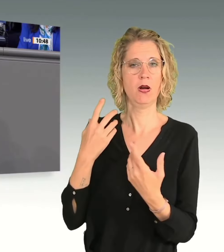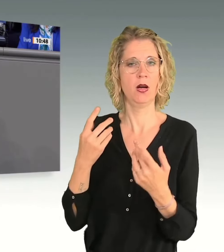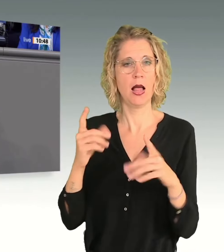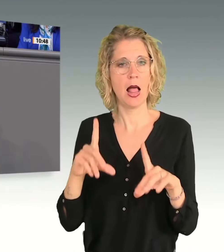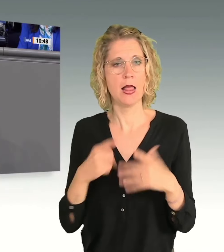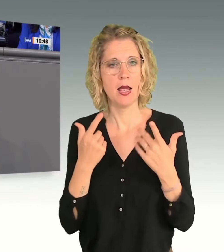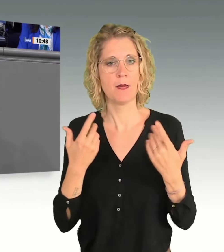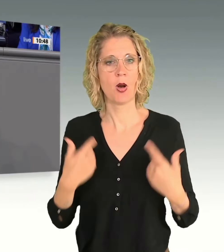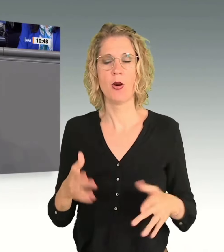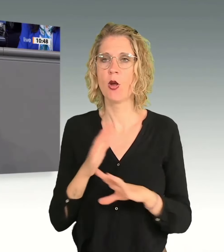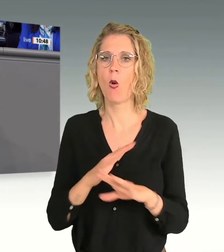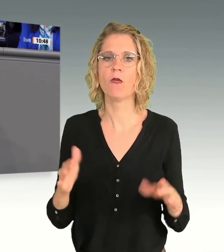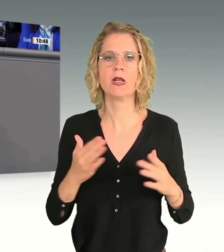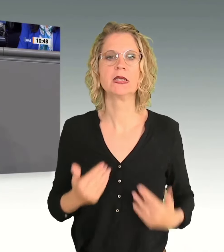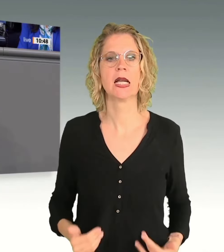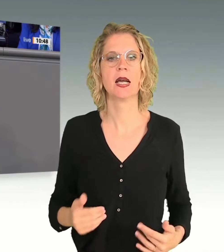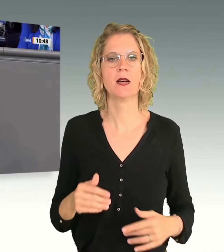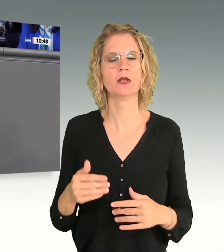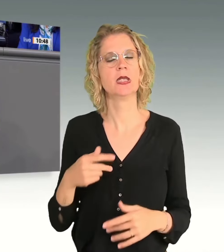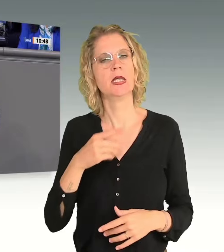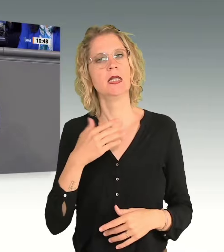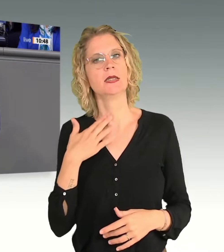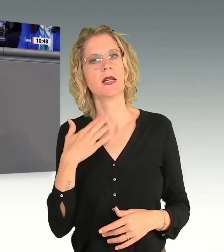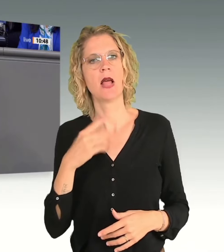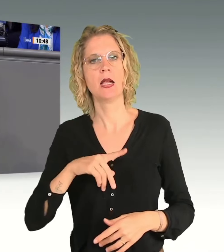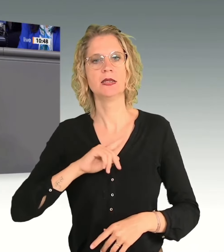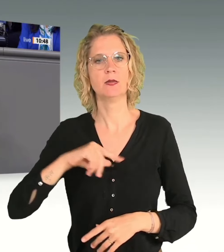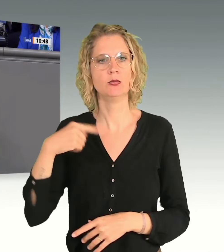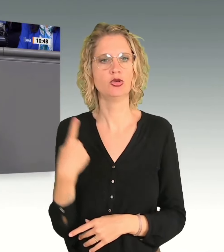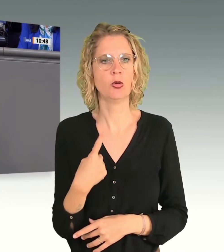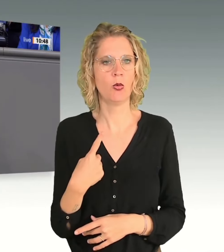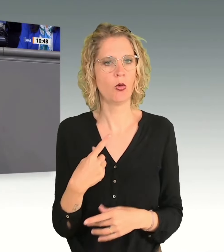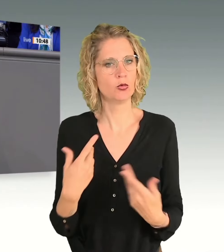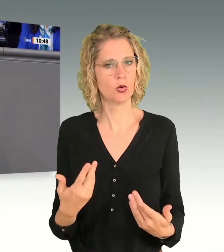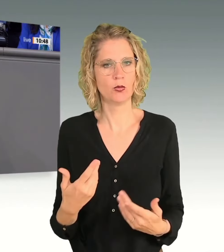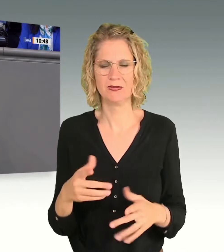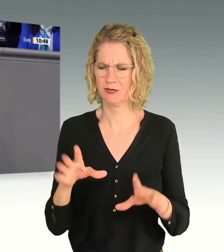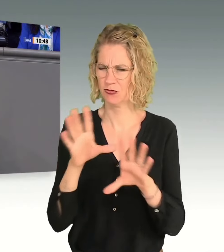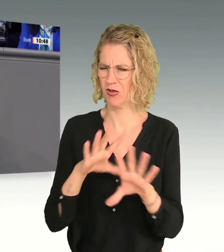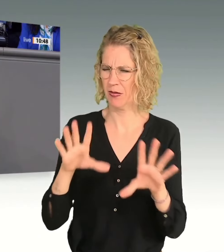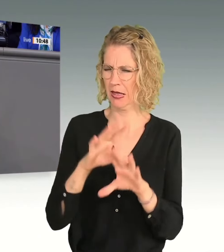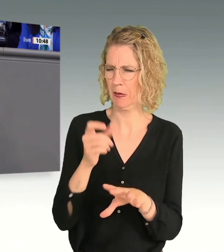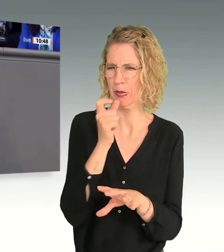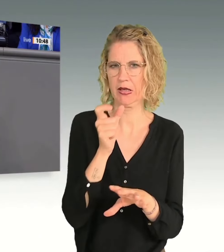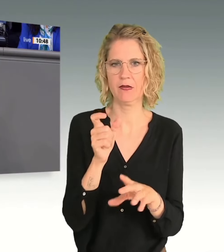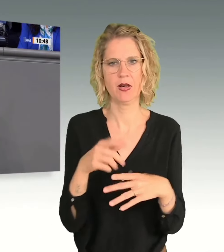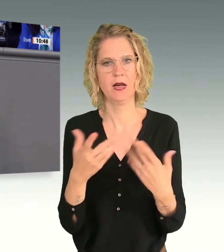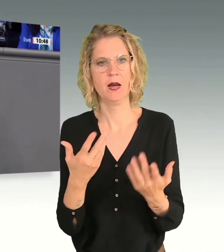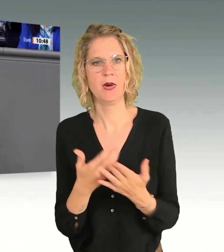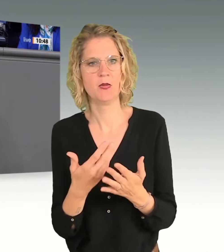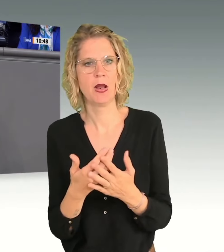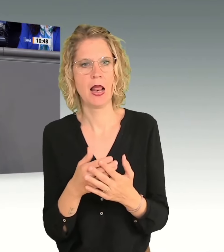gerade die Stärke Ihres Entwurfs, aber da kann man mitarbeiten. Die einfache Körperverletzung mit mindestens drei Monaten